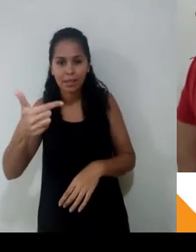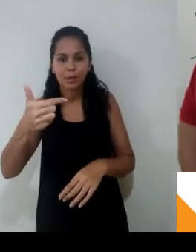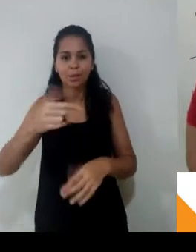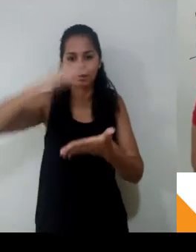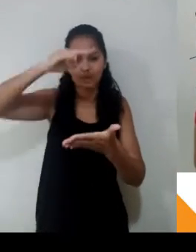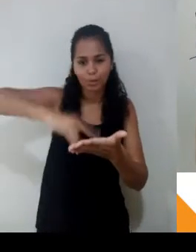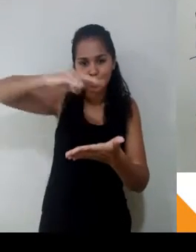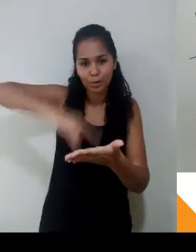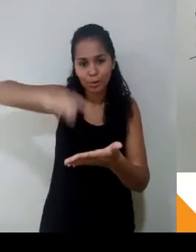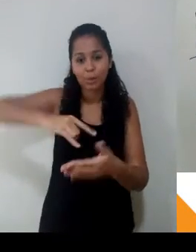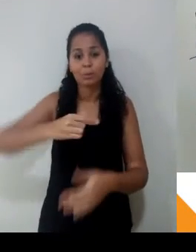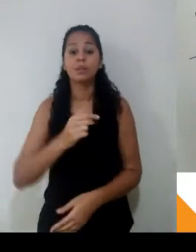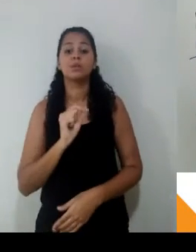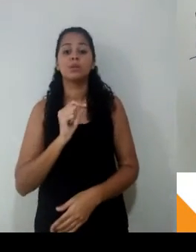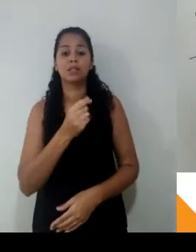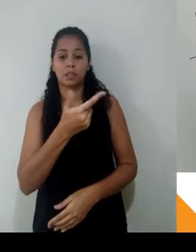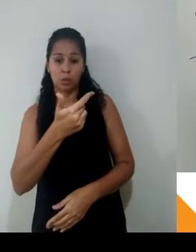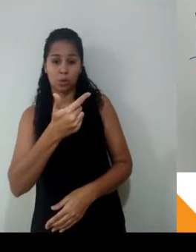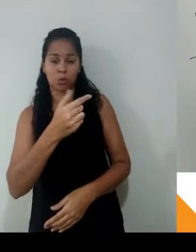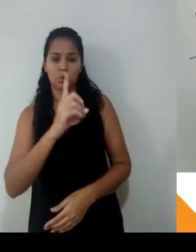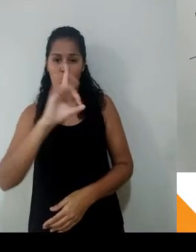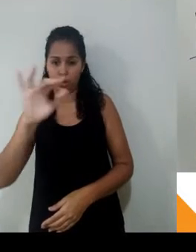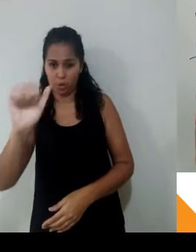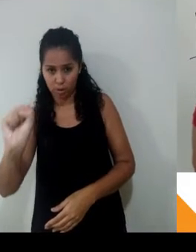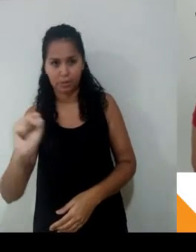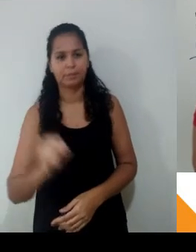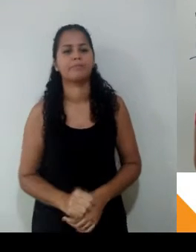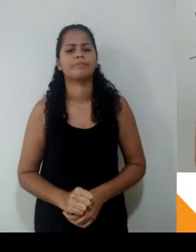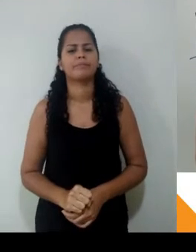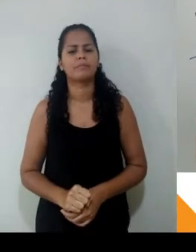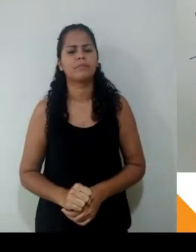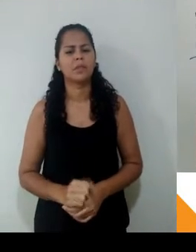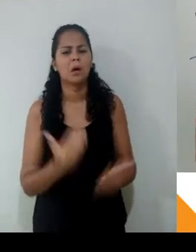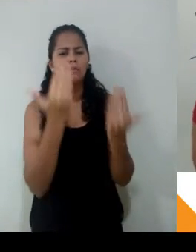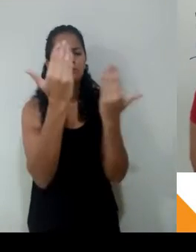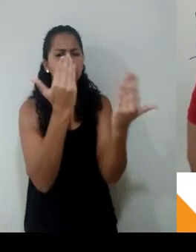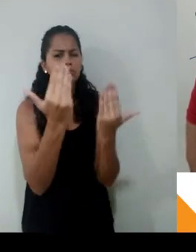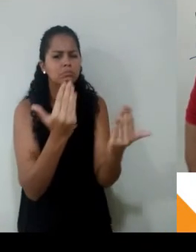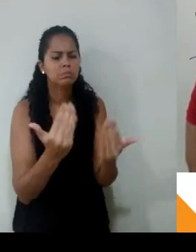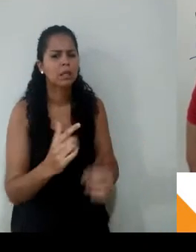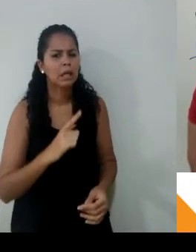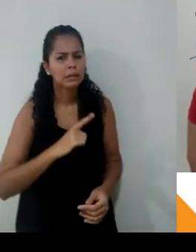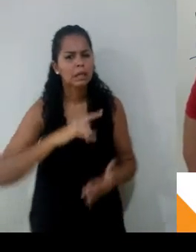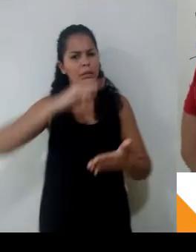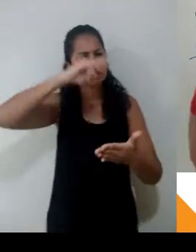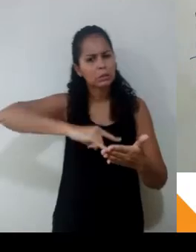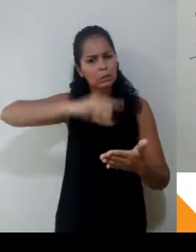São 32 contratos em 12 dias. Quanto tempo ela levará? 40 contratos.